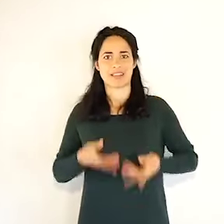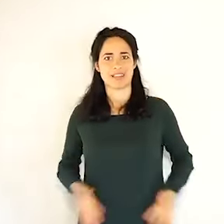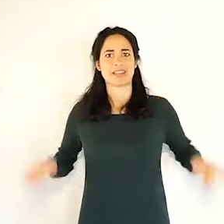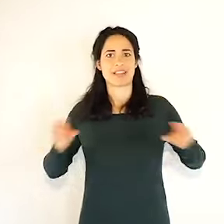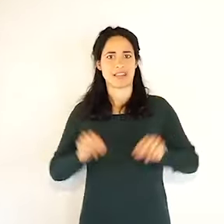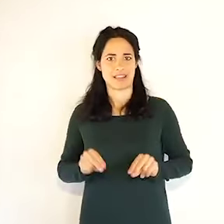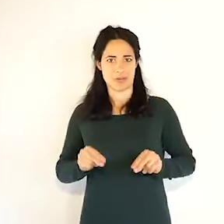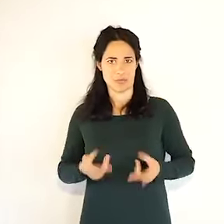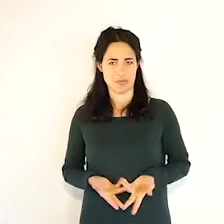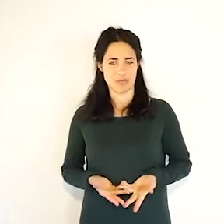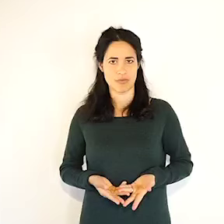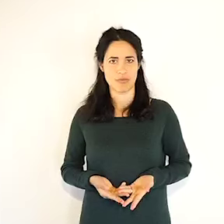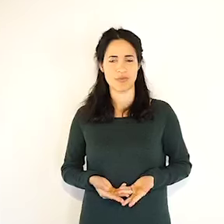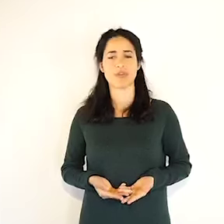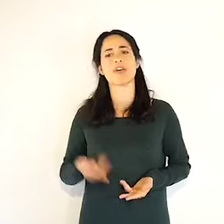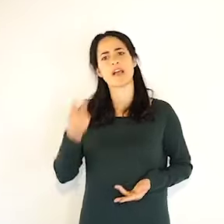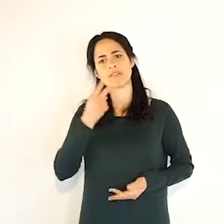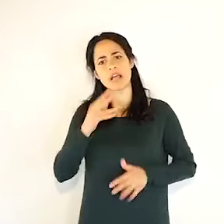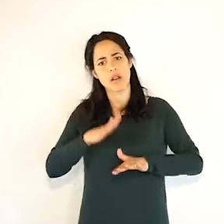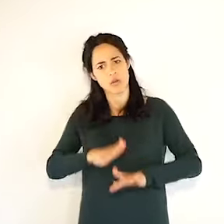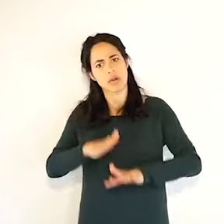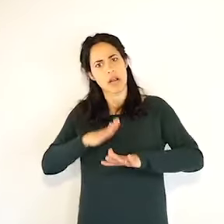lockdown che abbiamo